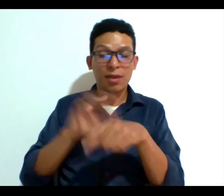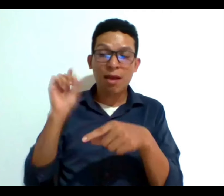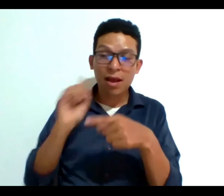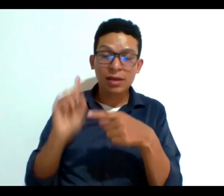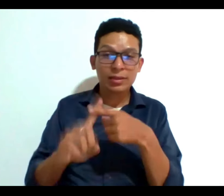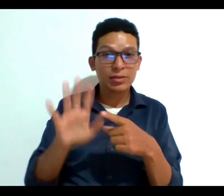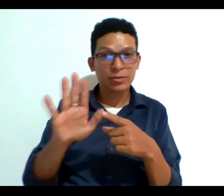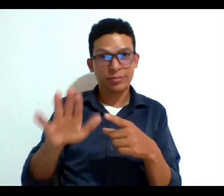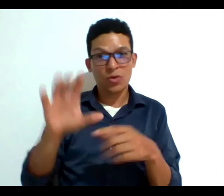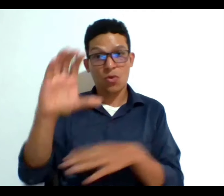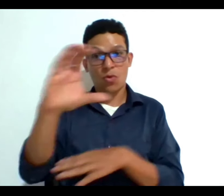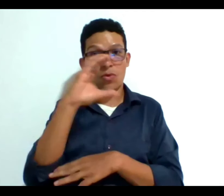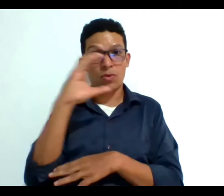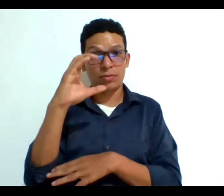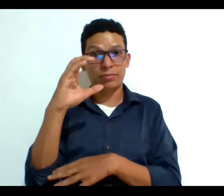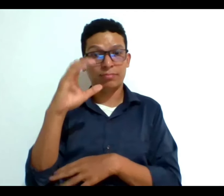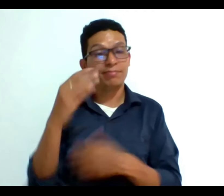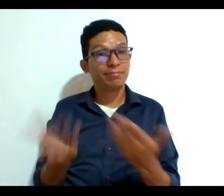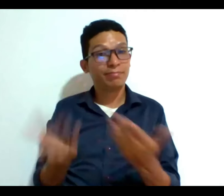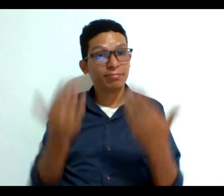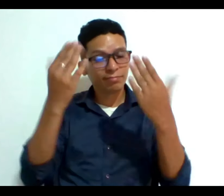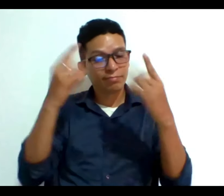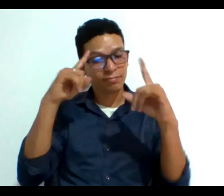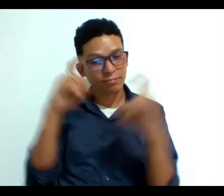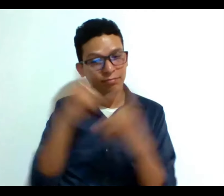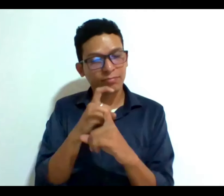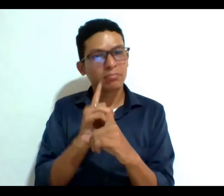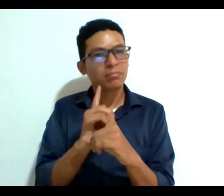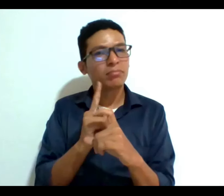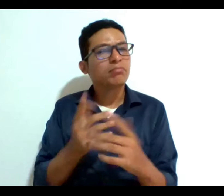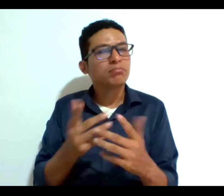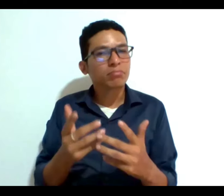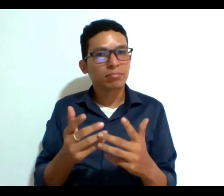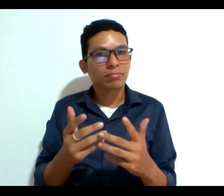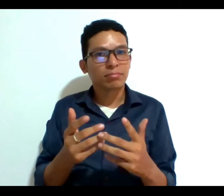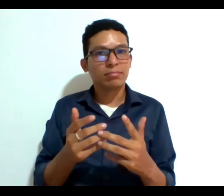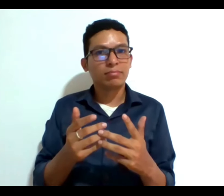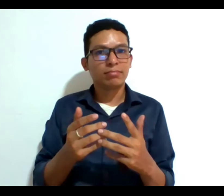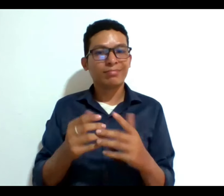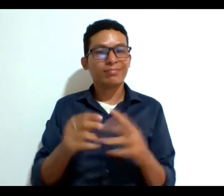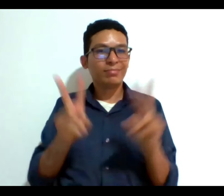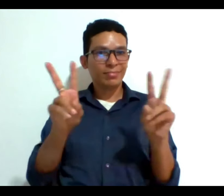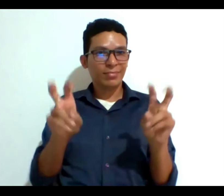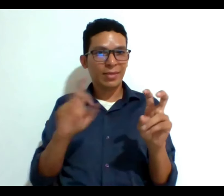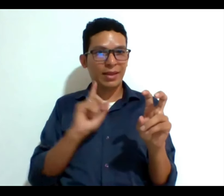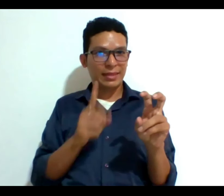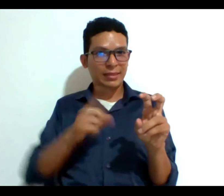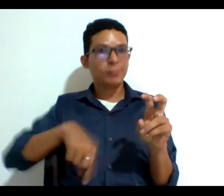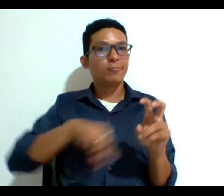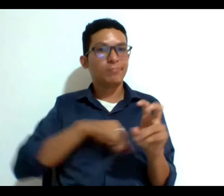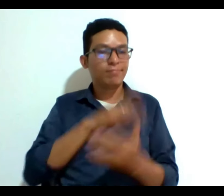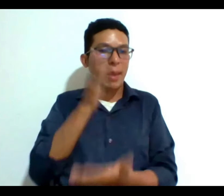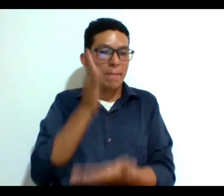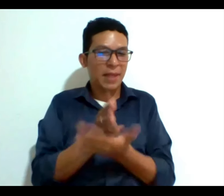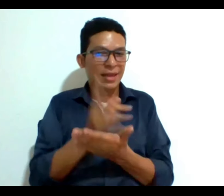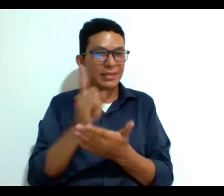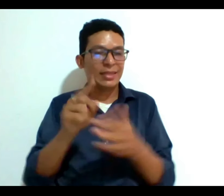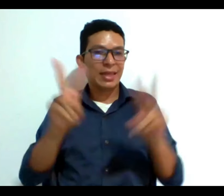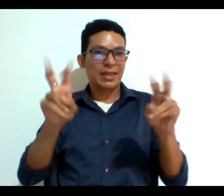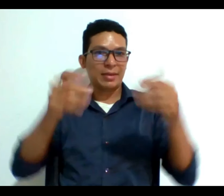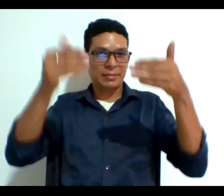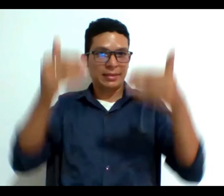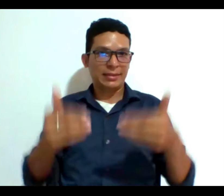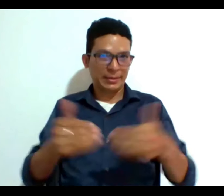y es un caso que nos sirvió para reflexionar sobre este tema y lo que está sucediendo en materia de discapacidad.